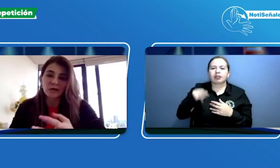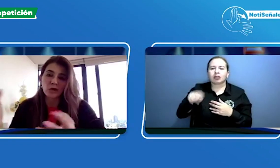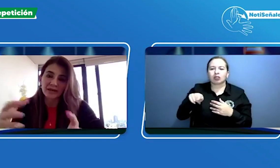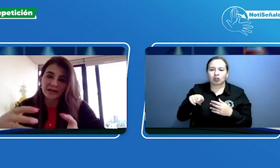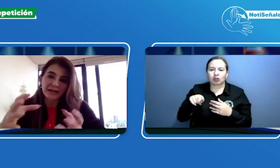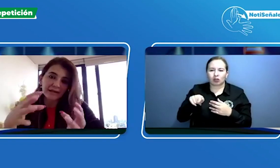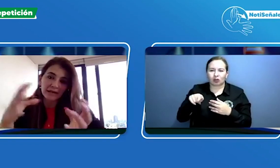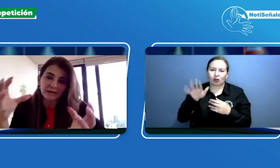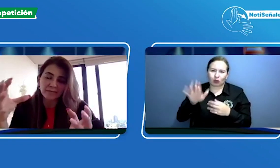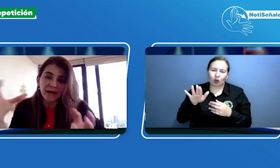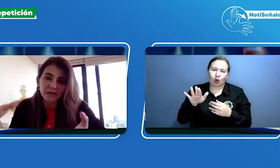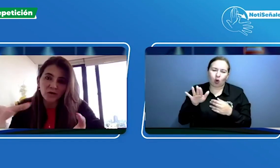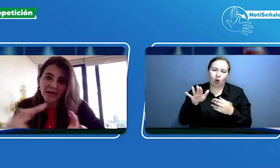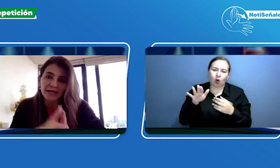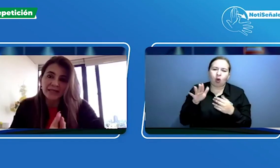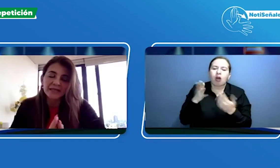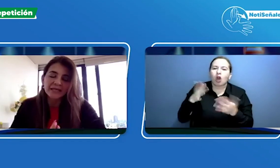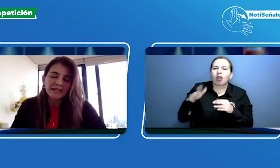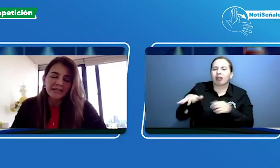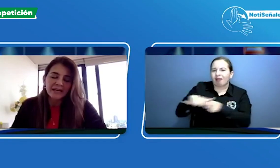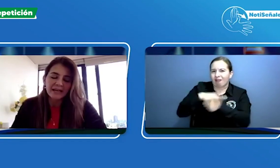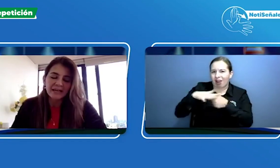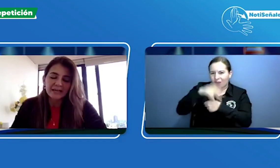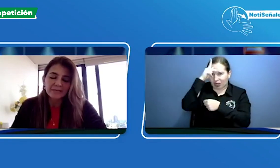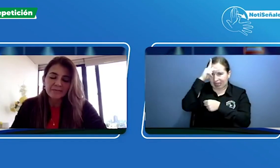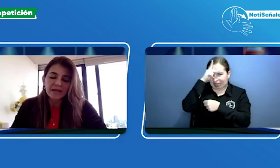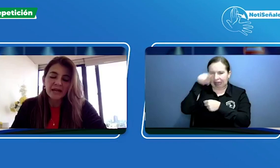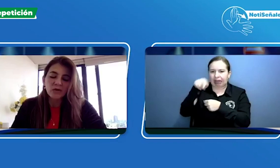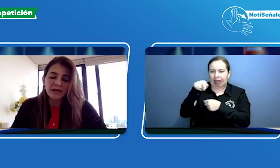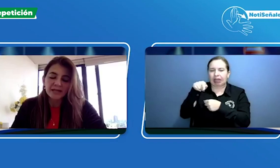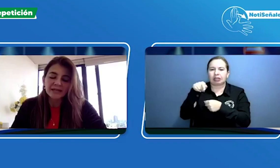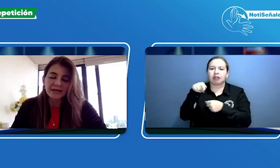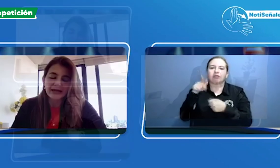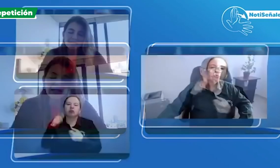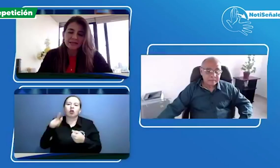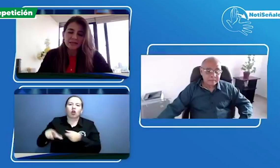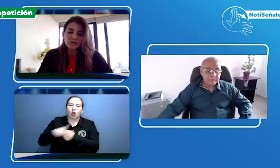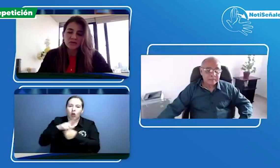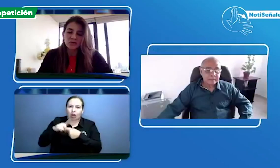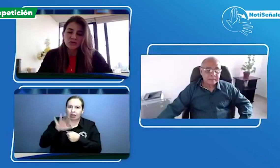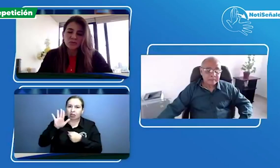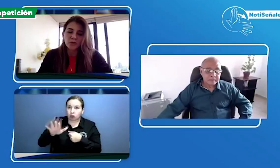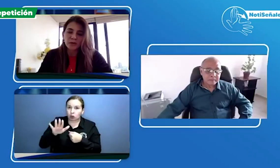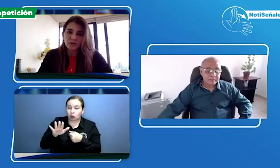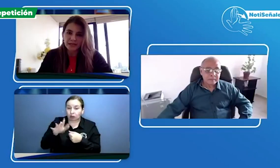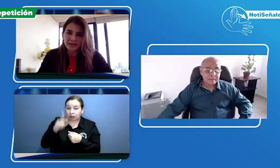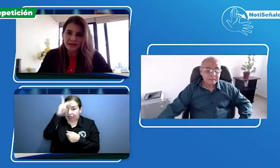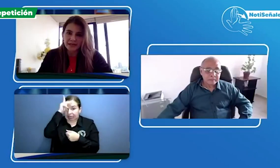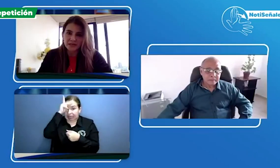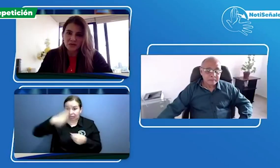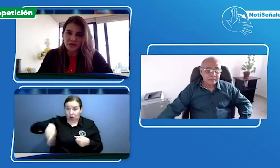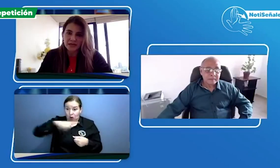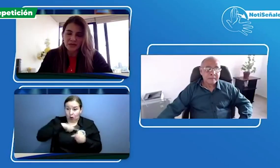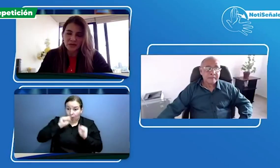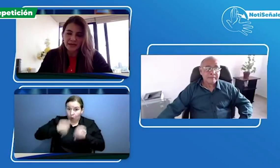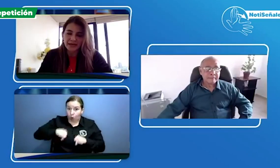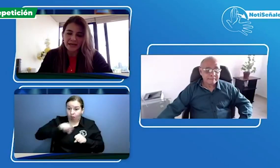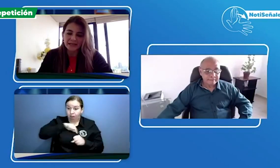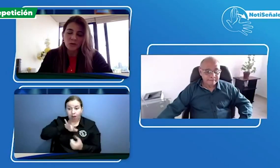localidad en el barrio Kennedy en la localidad de Kennedy nosotros podamos generar esto y creo que el reto